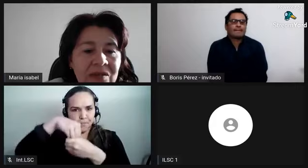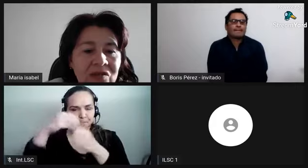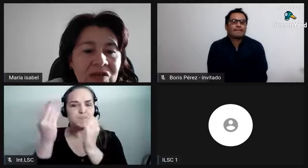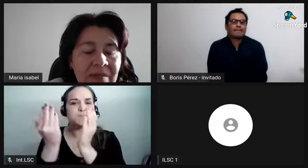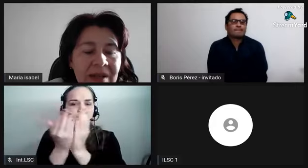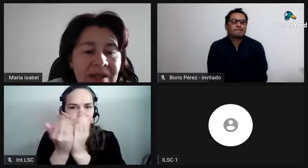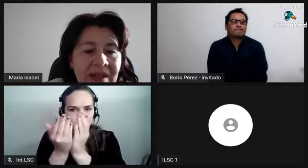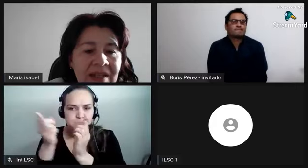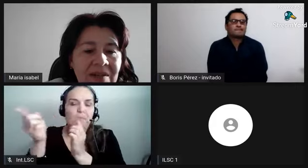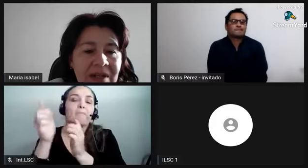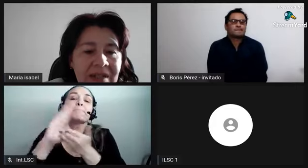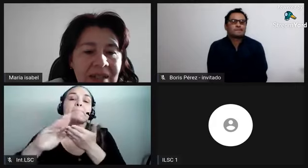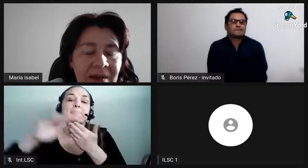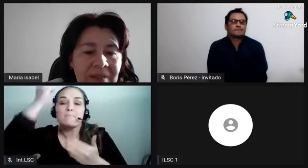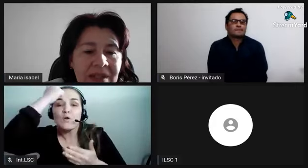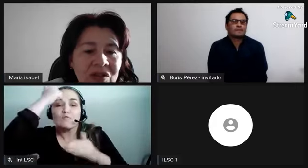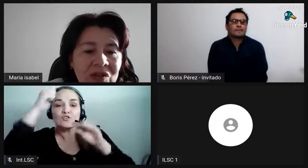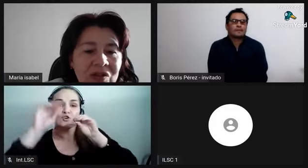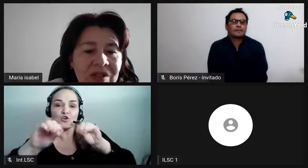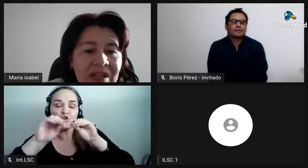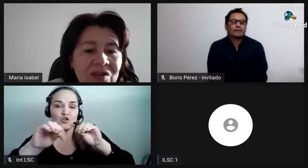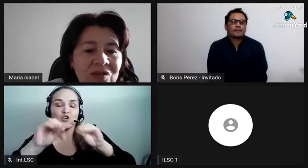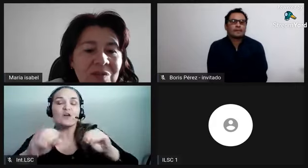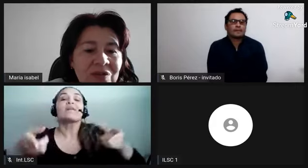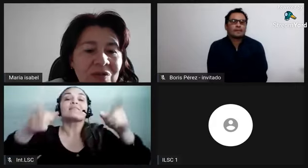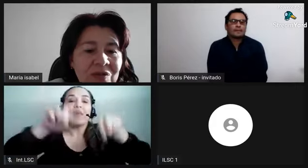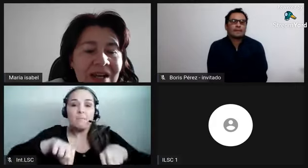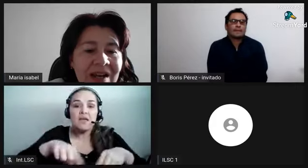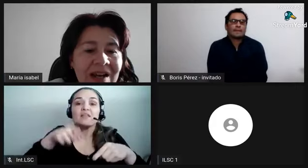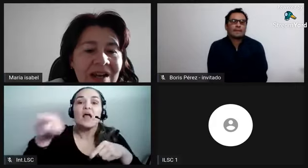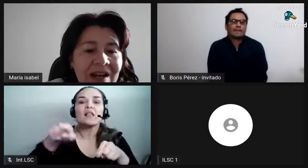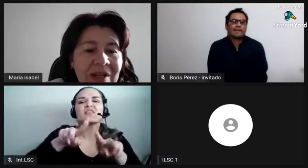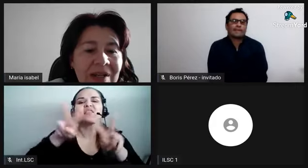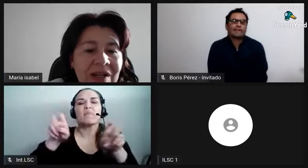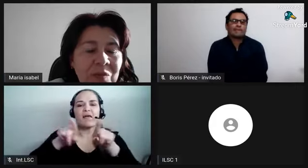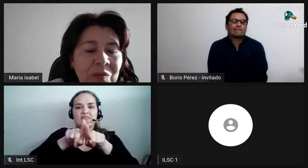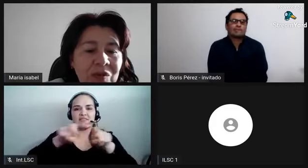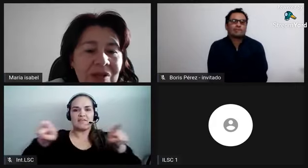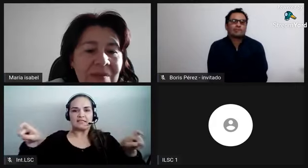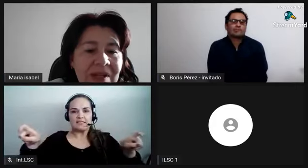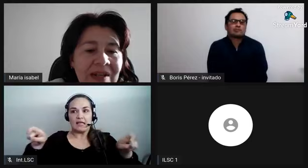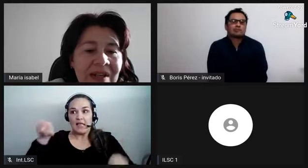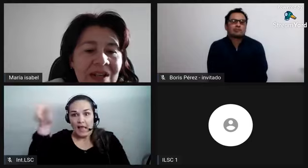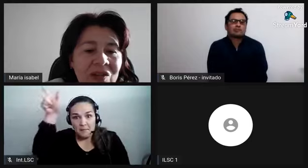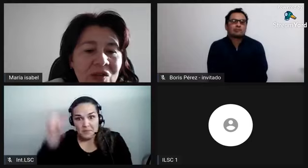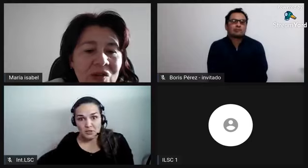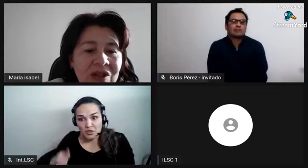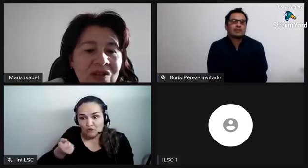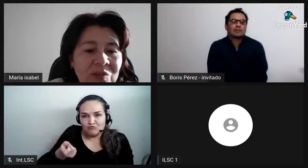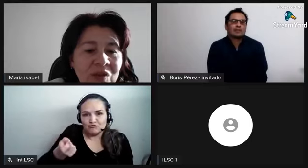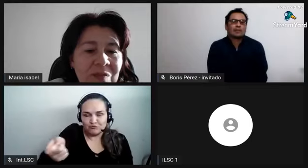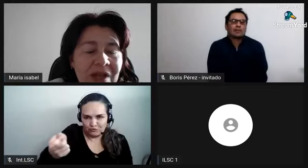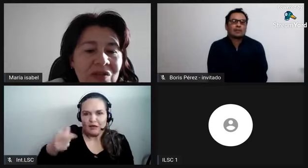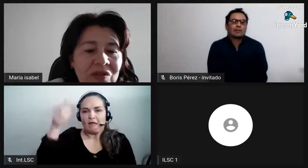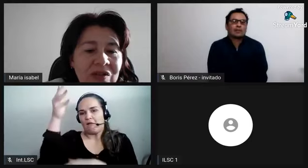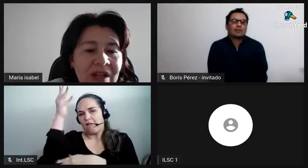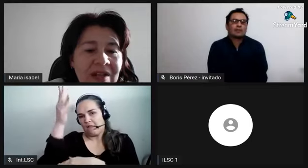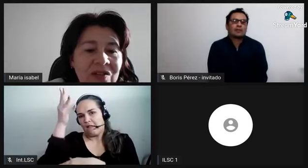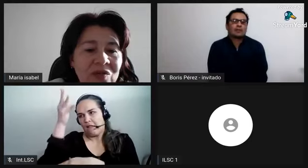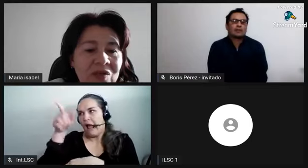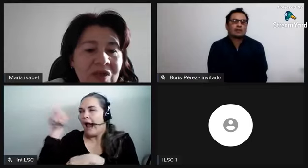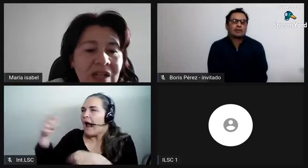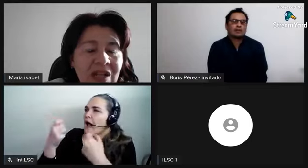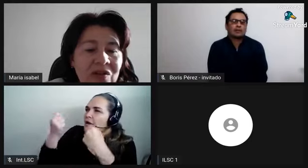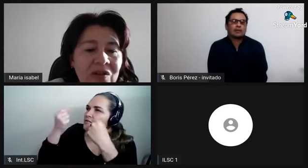en los temas de diversidad. Entonces, él nos va a ayudar a comprender un poco también todos estos movimientos